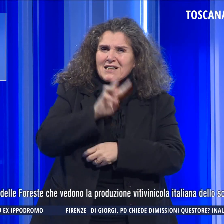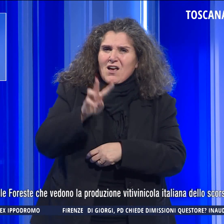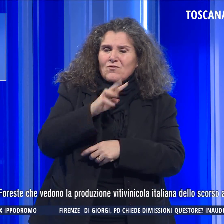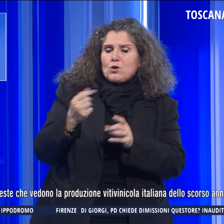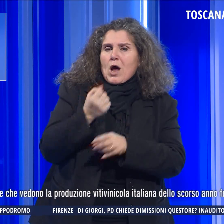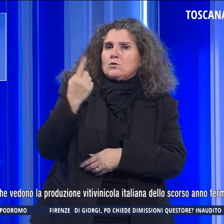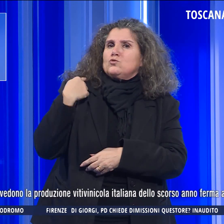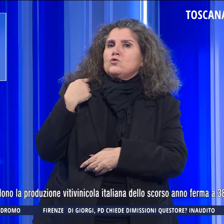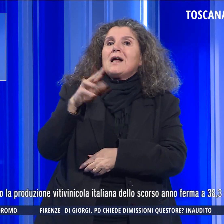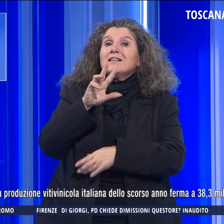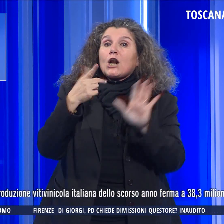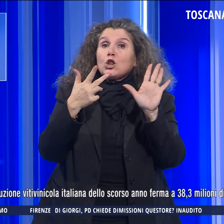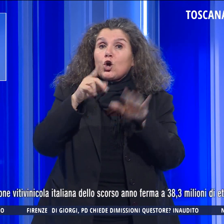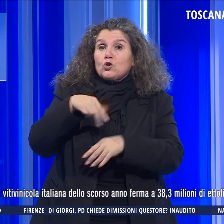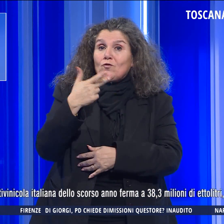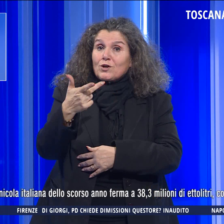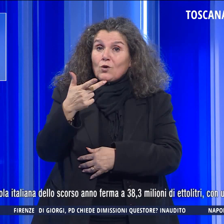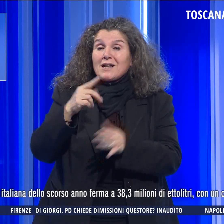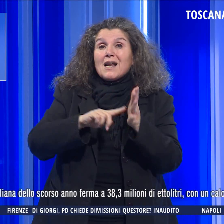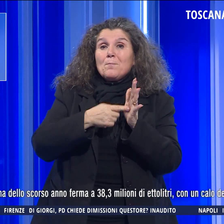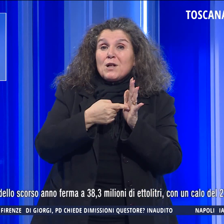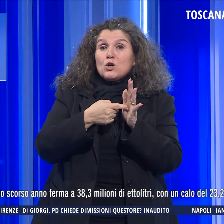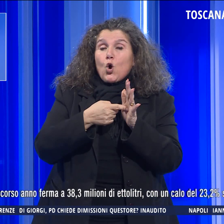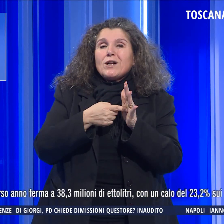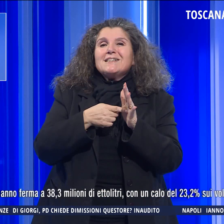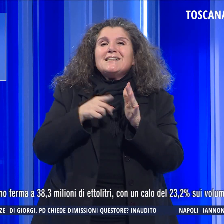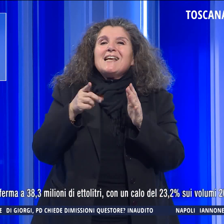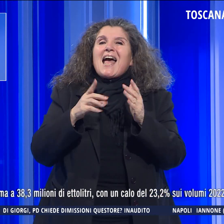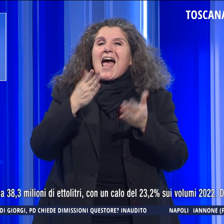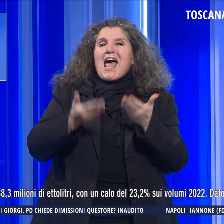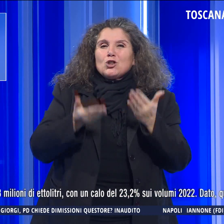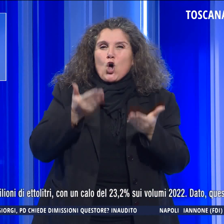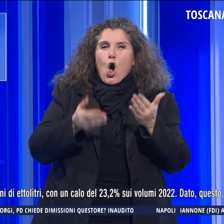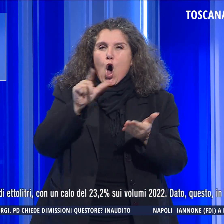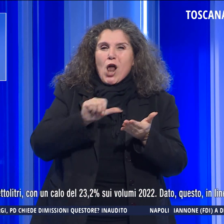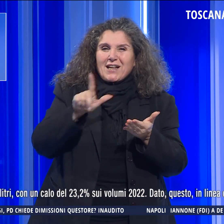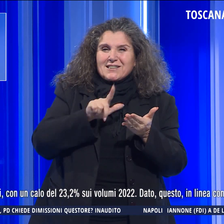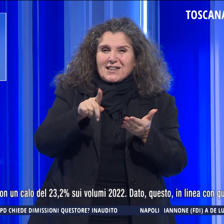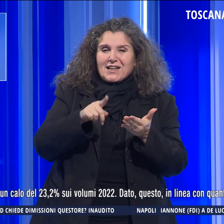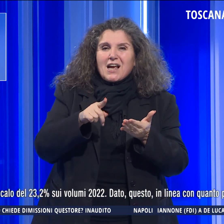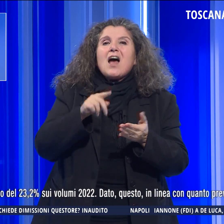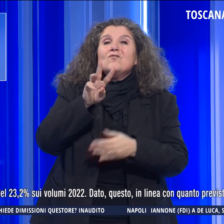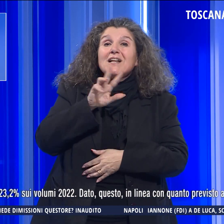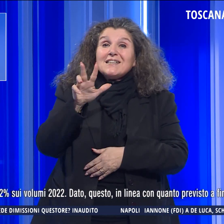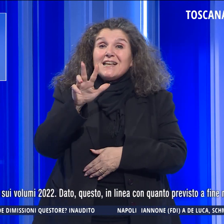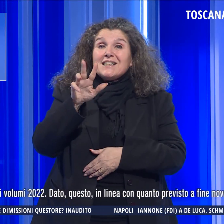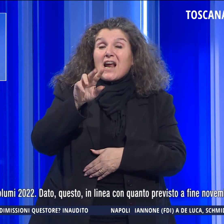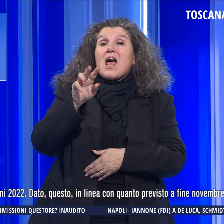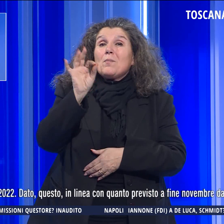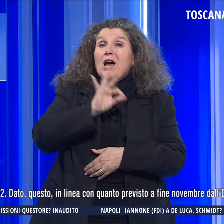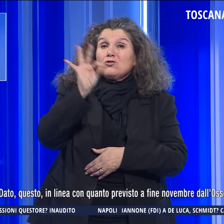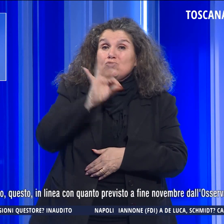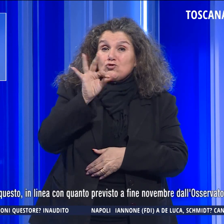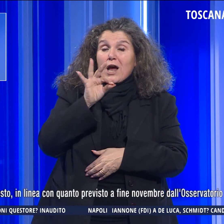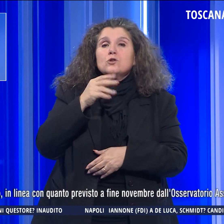ferma a 38,3 milioni di ettolitri con un calo del 23,2% sui volumi del